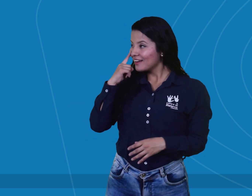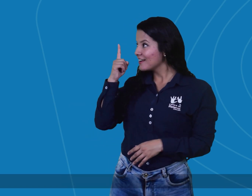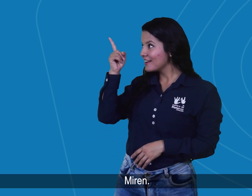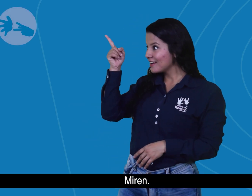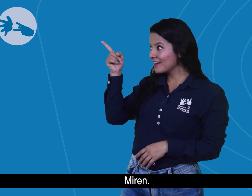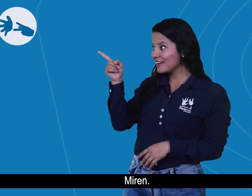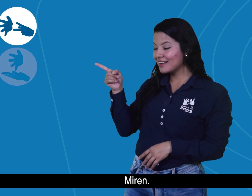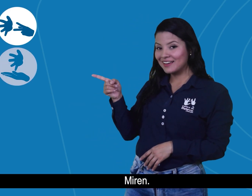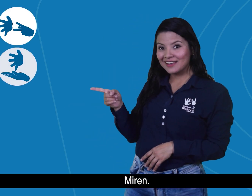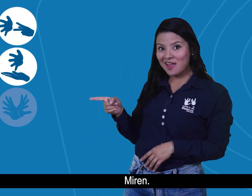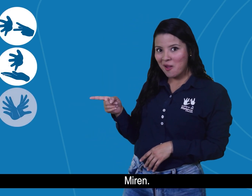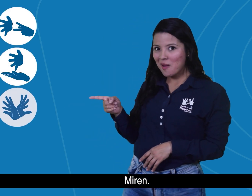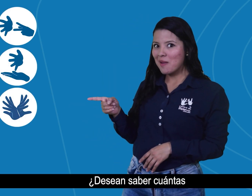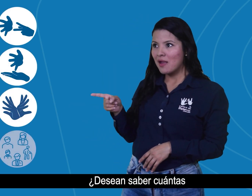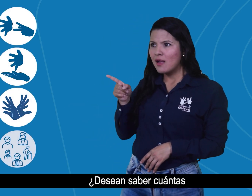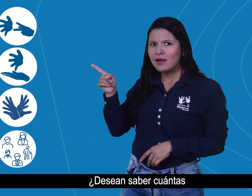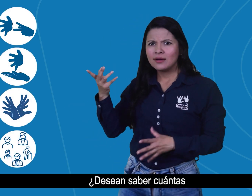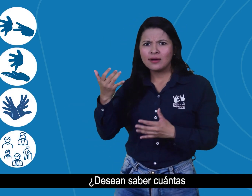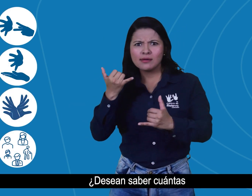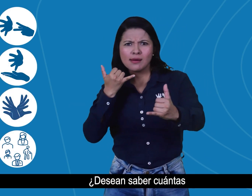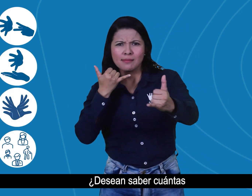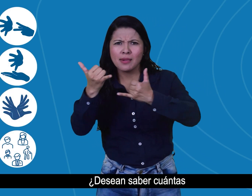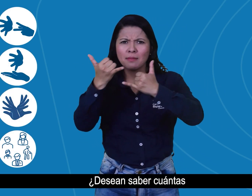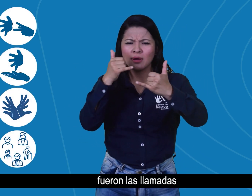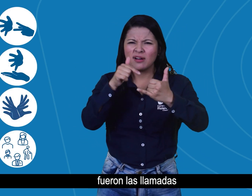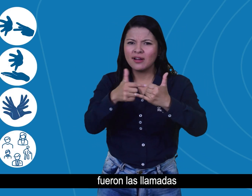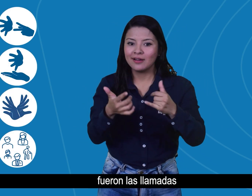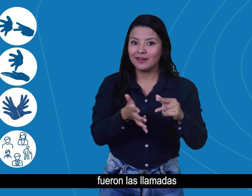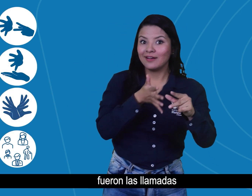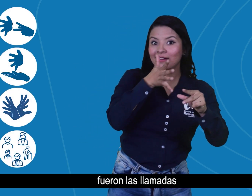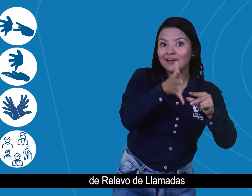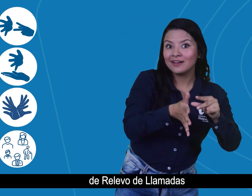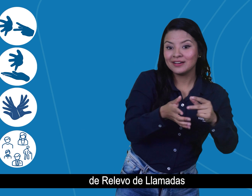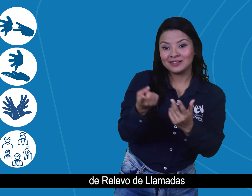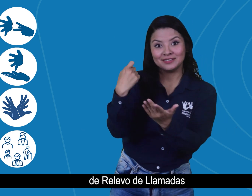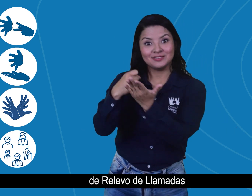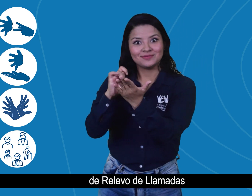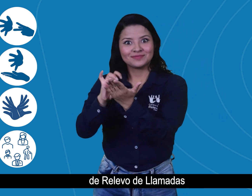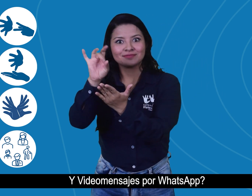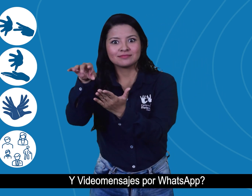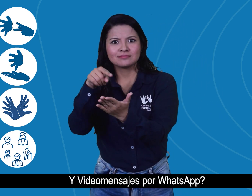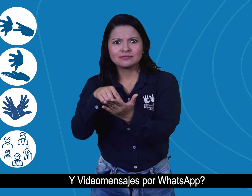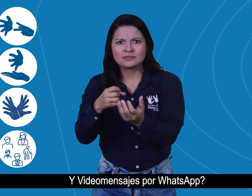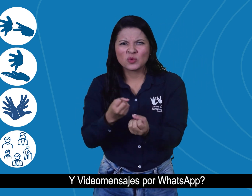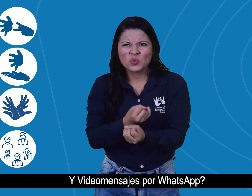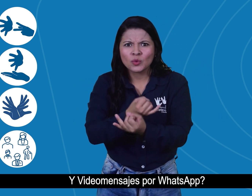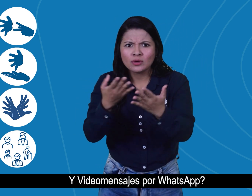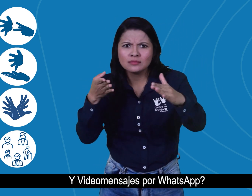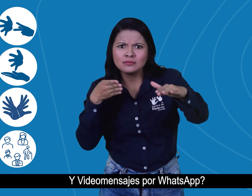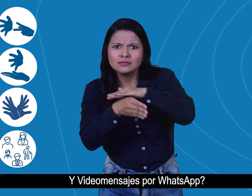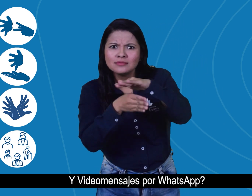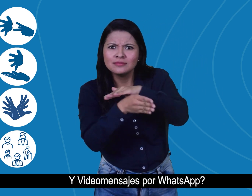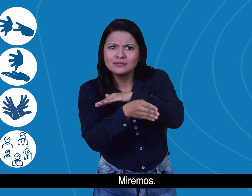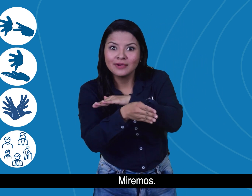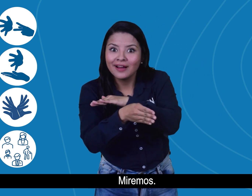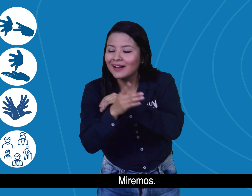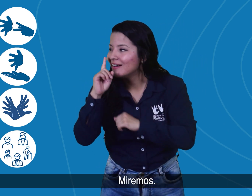Miren, ¿desean saber cuántas fueron las llamadas de relevo de llamadas y videomensajes por WhatsApp? Miremos.